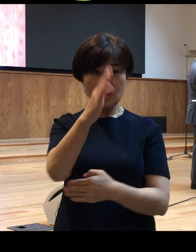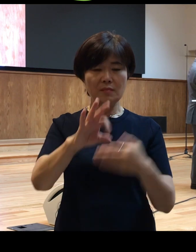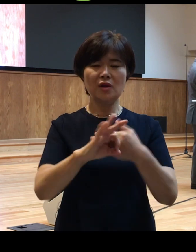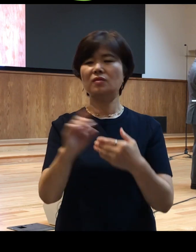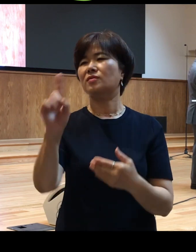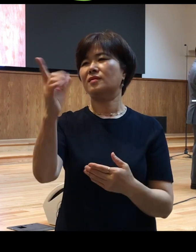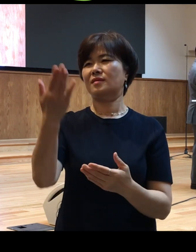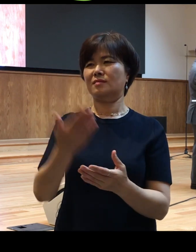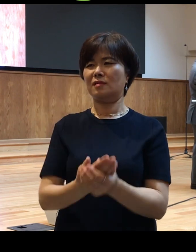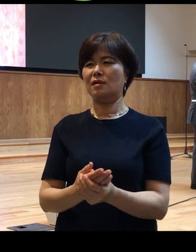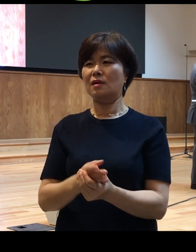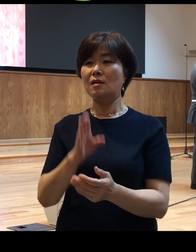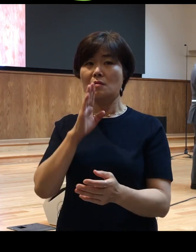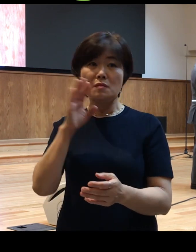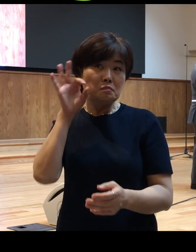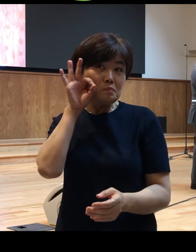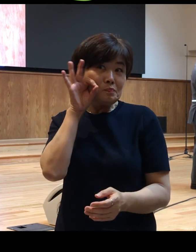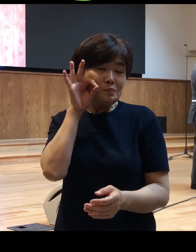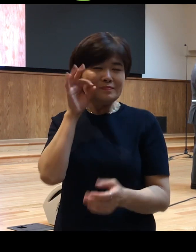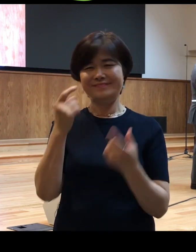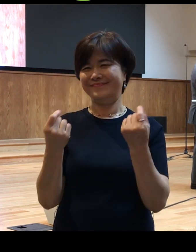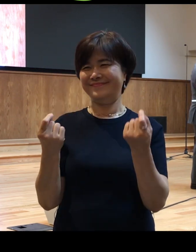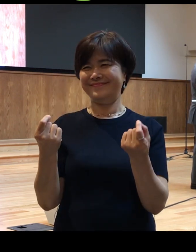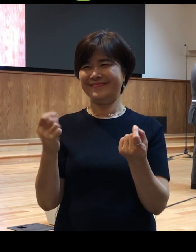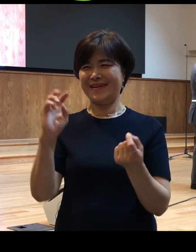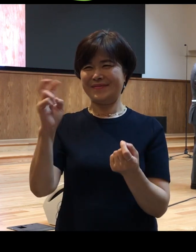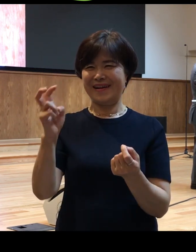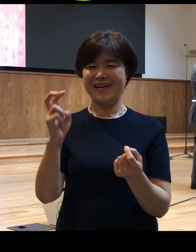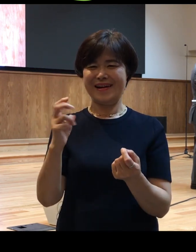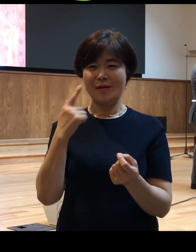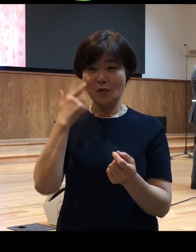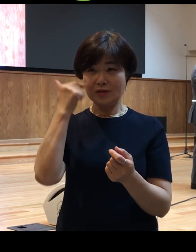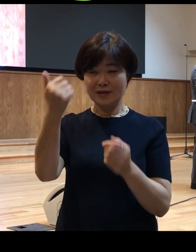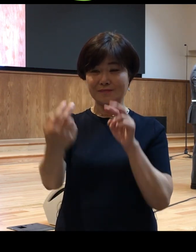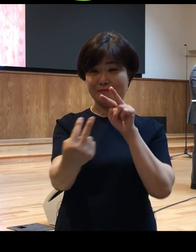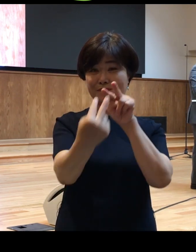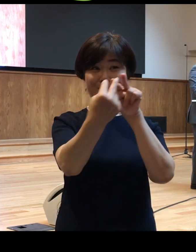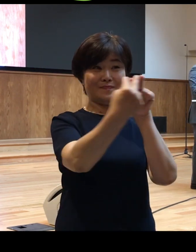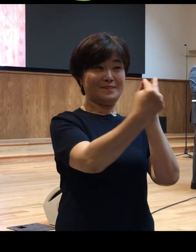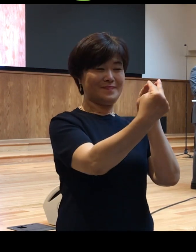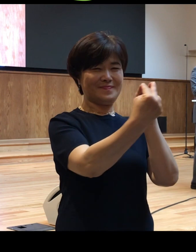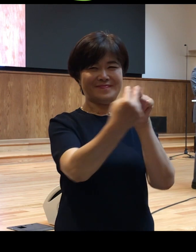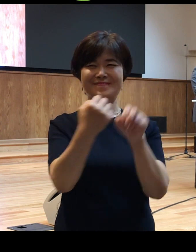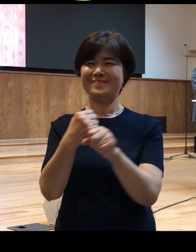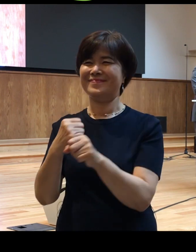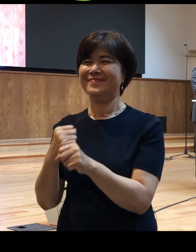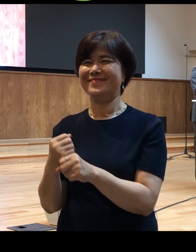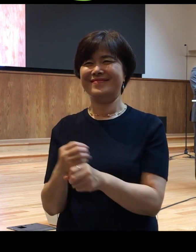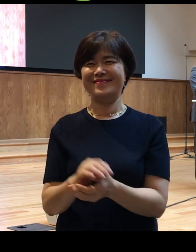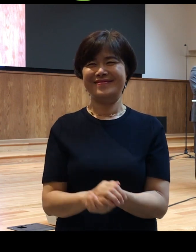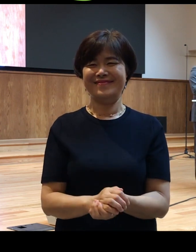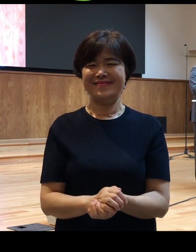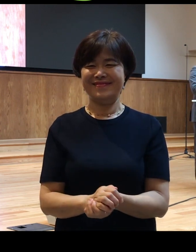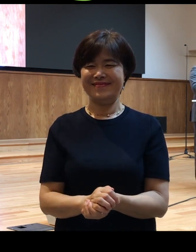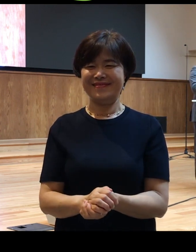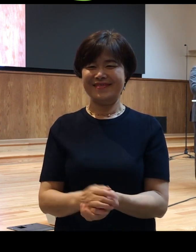얼마나 민망하겠습니까 우리 목사님 눈길을 안 피하시는데 여러분 그렇게 응시하면